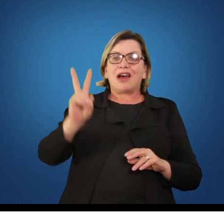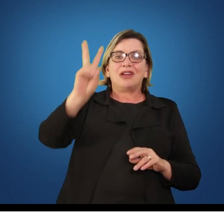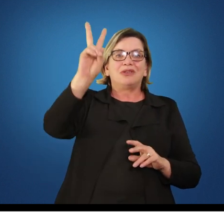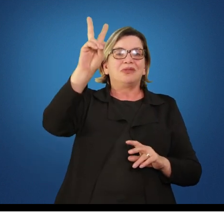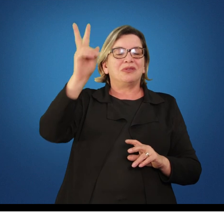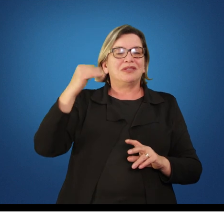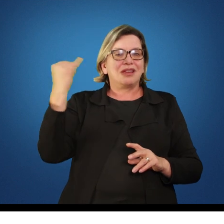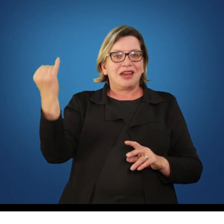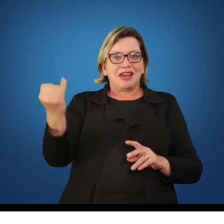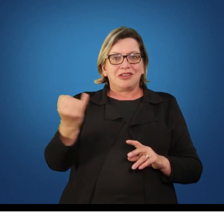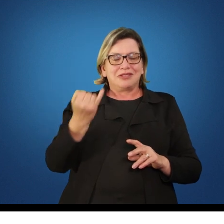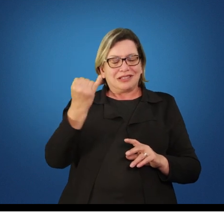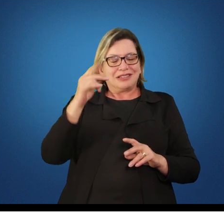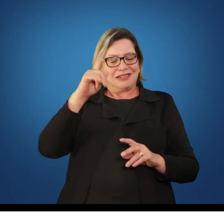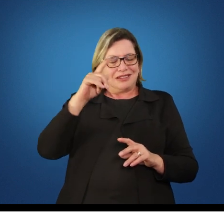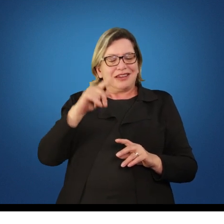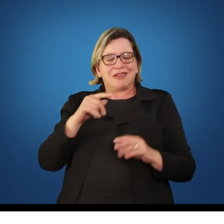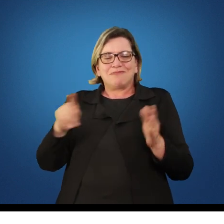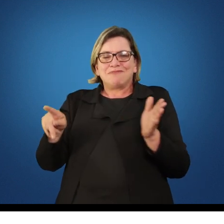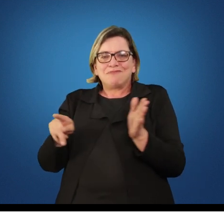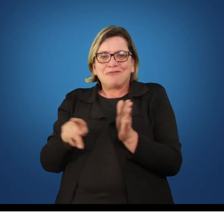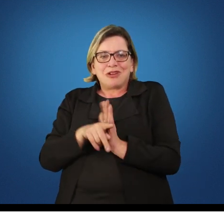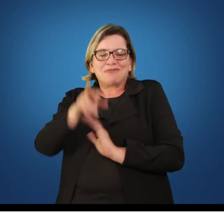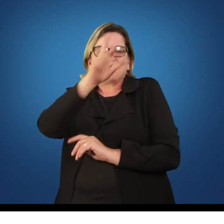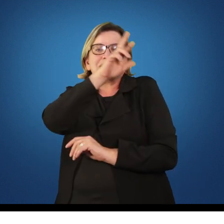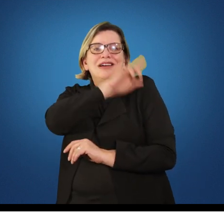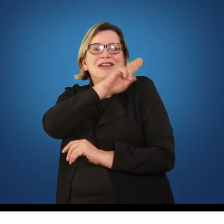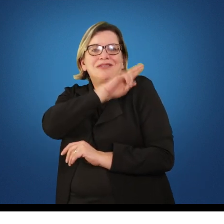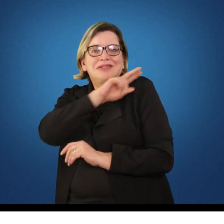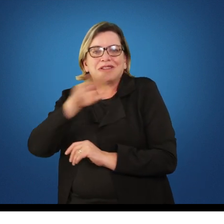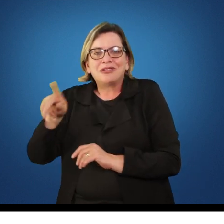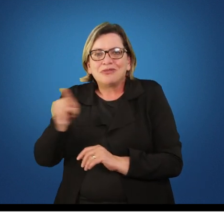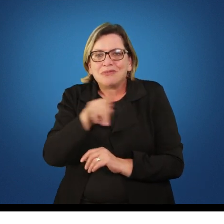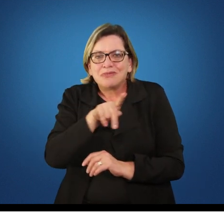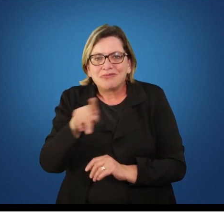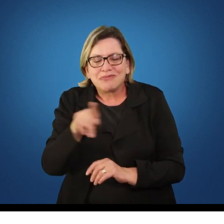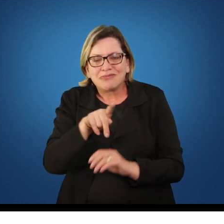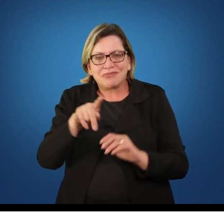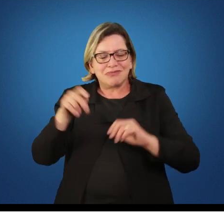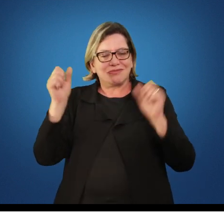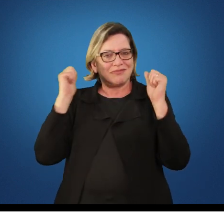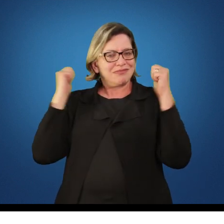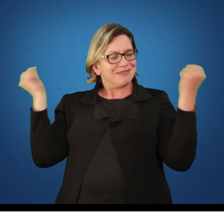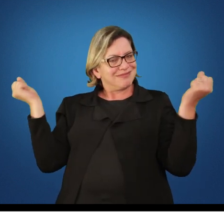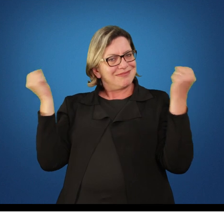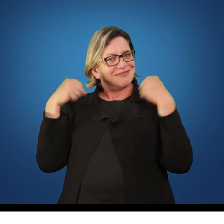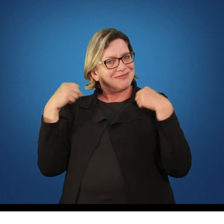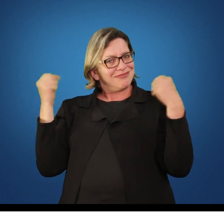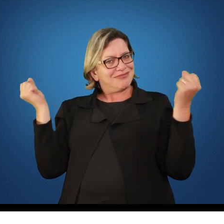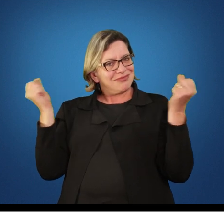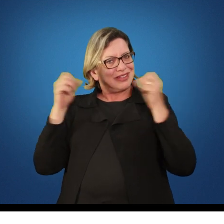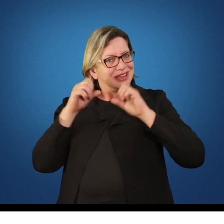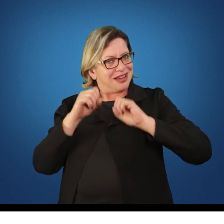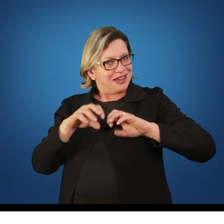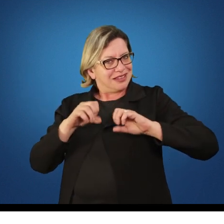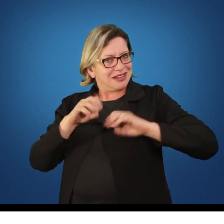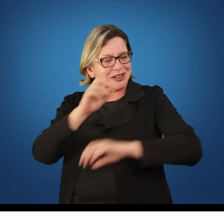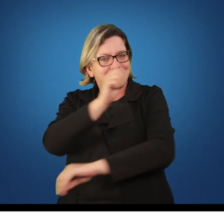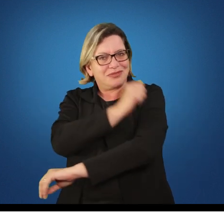obrigação nossa, como profissional da educação física, colocar para os nossos alunos. por meio do esporte, por meio da